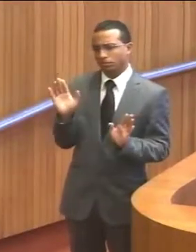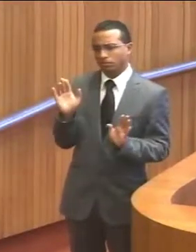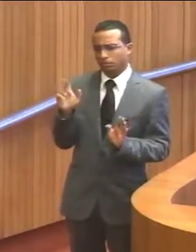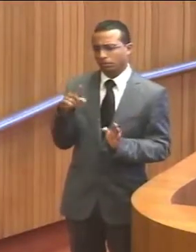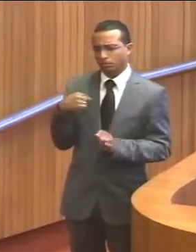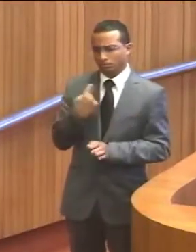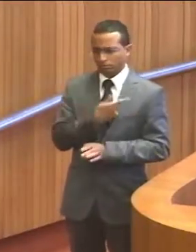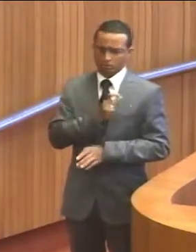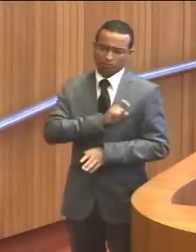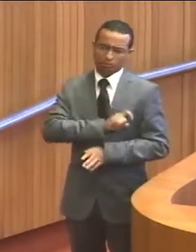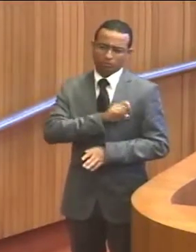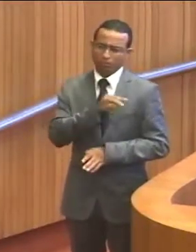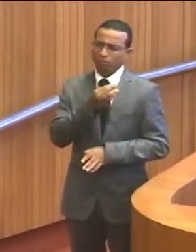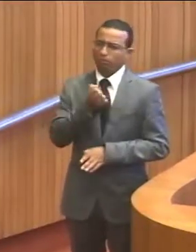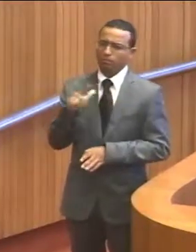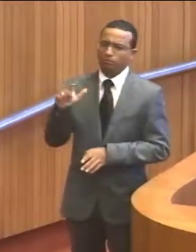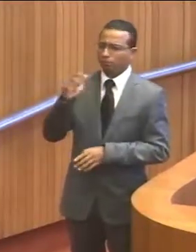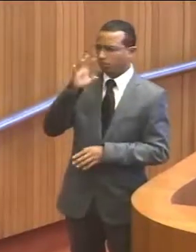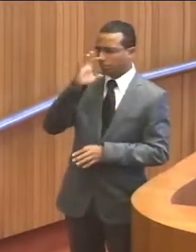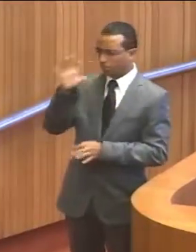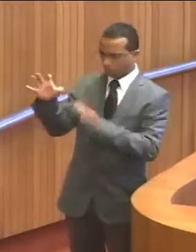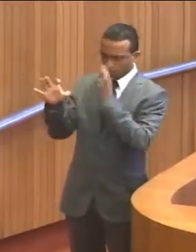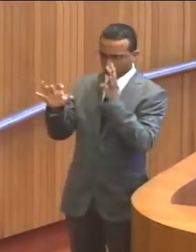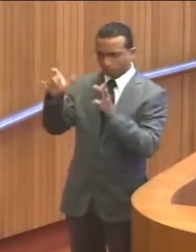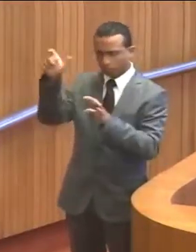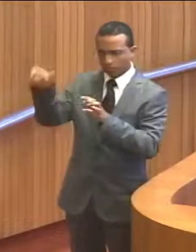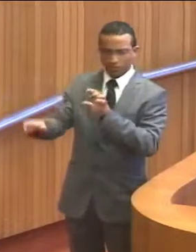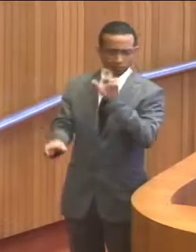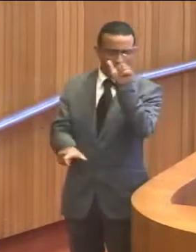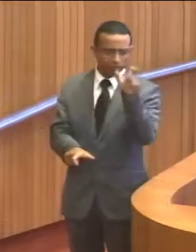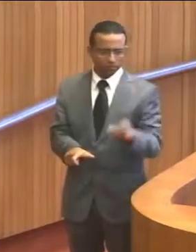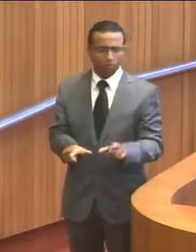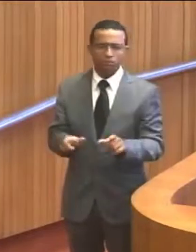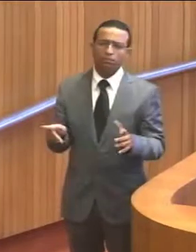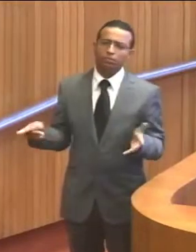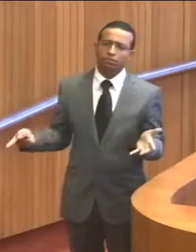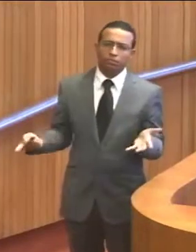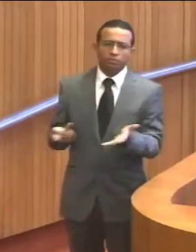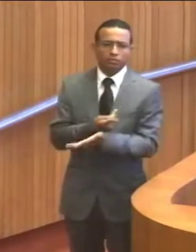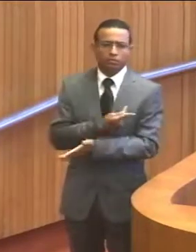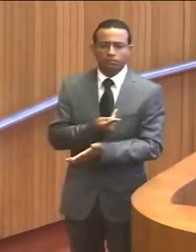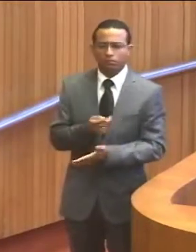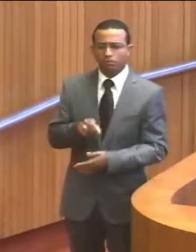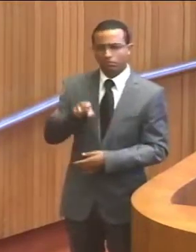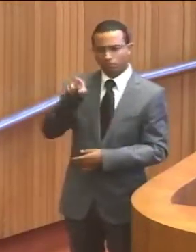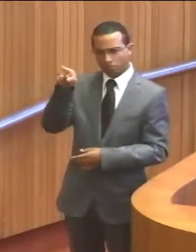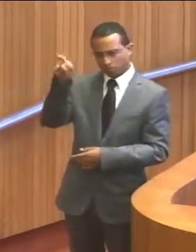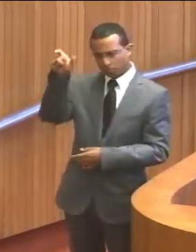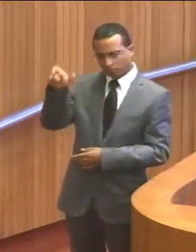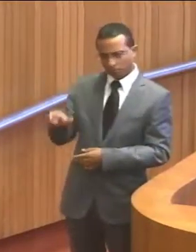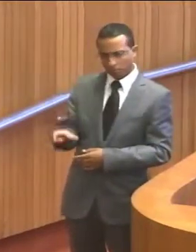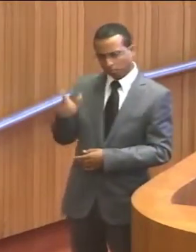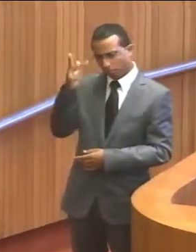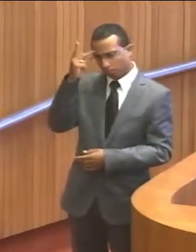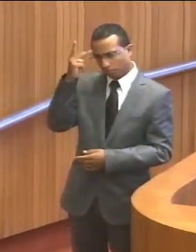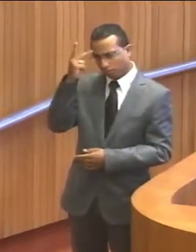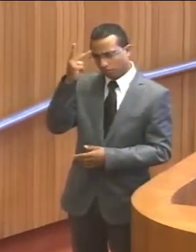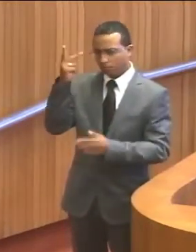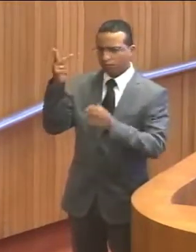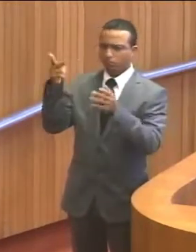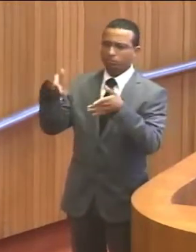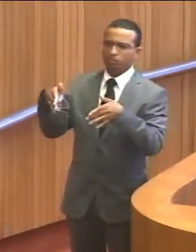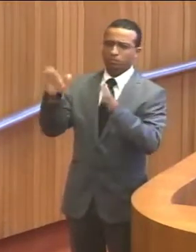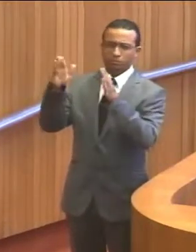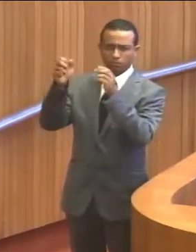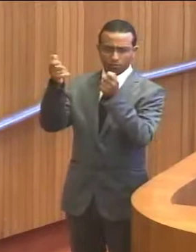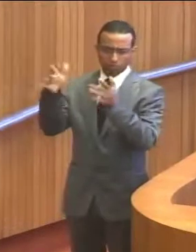leviano de acusar quem quer que seja pela fatalidade que foi esse acidente lá em São Paulo